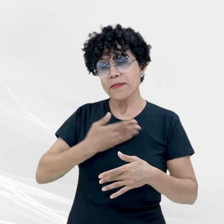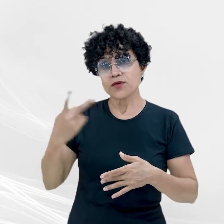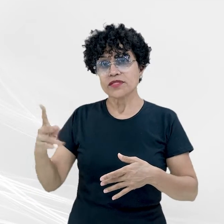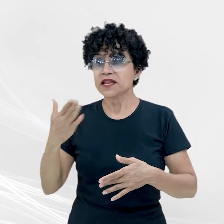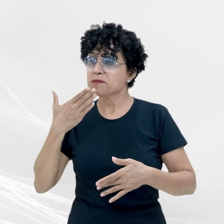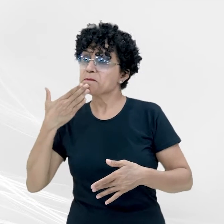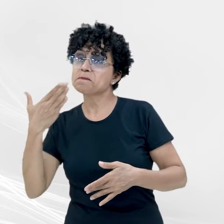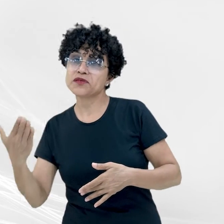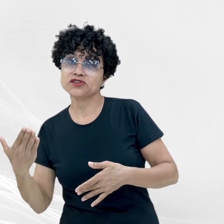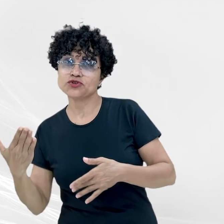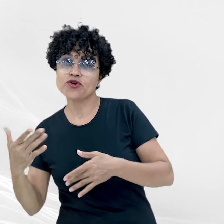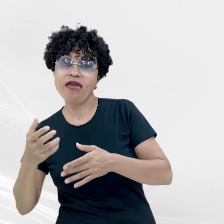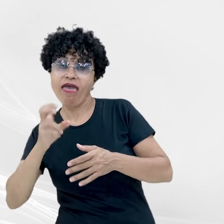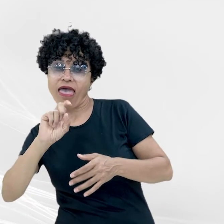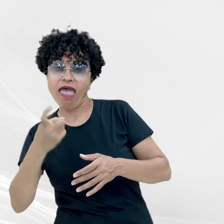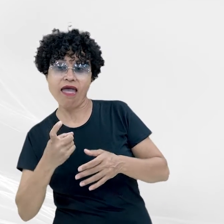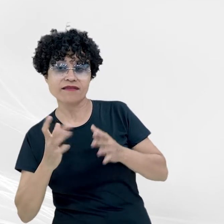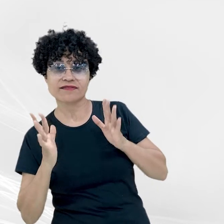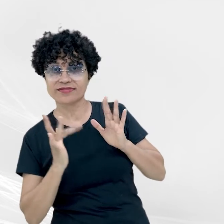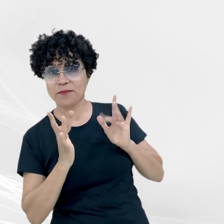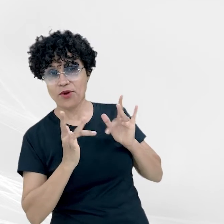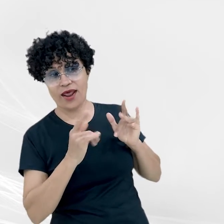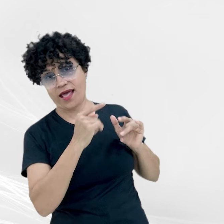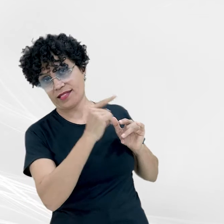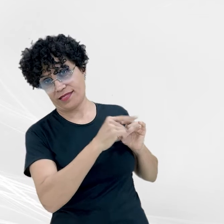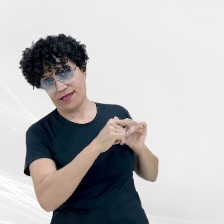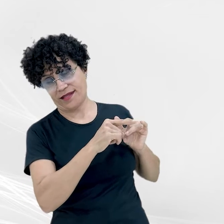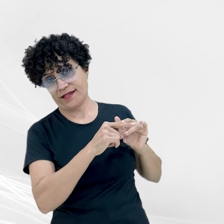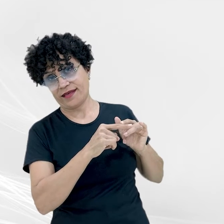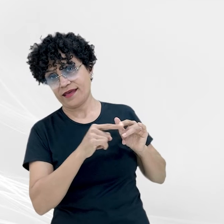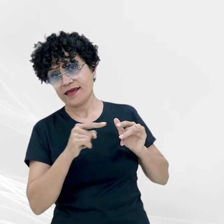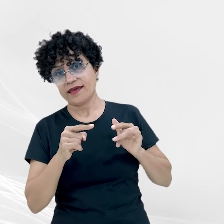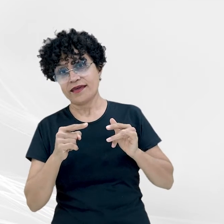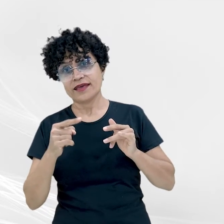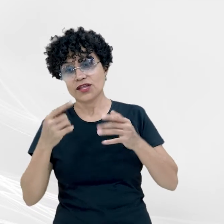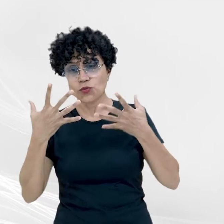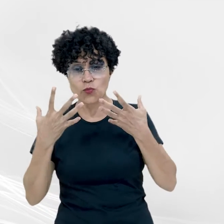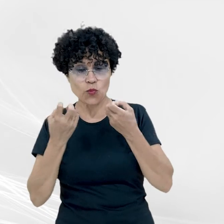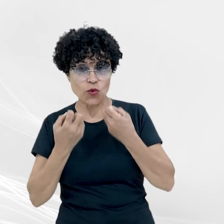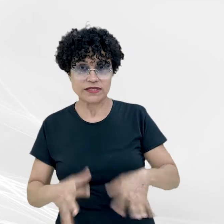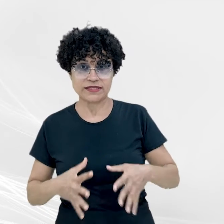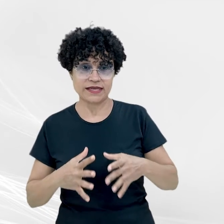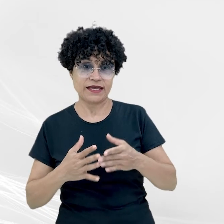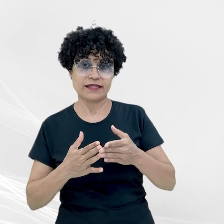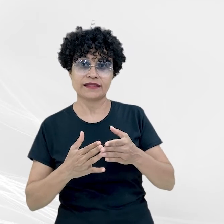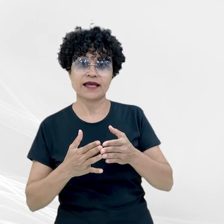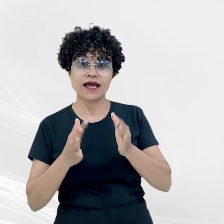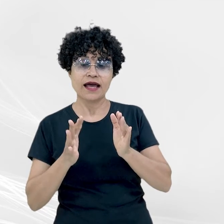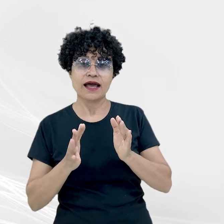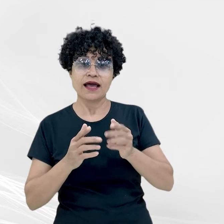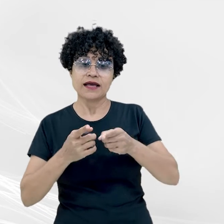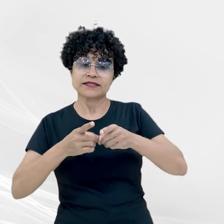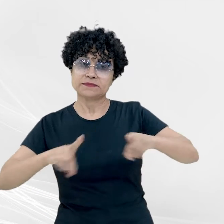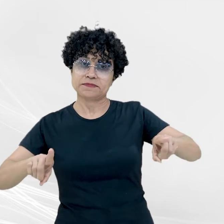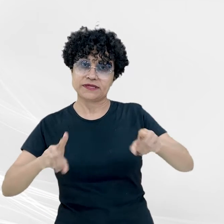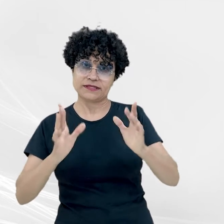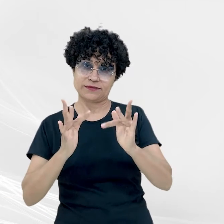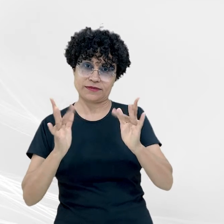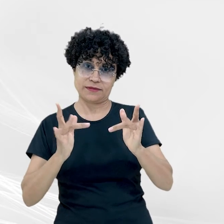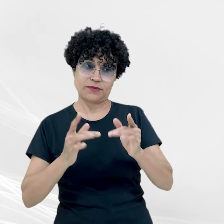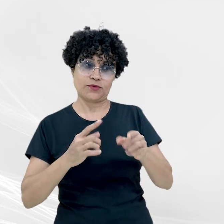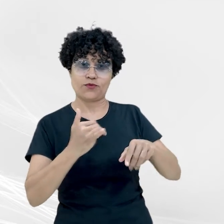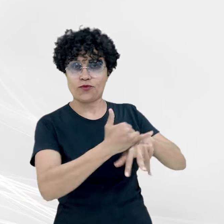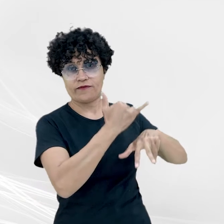réu, que não se conformava com o término do namoro com a vítima. Este é um conteúdo do Ministério Público do Estado de Mato